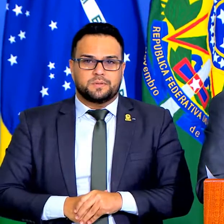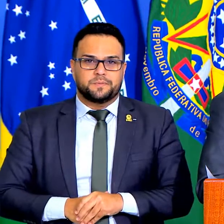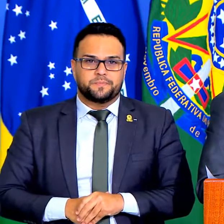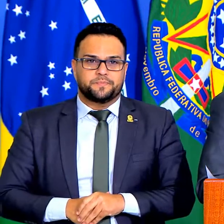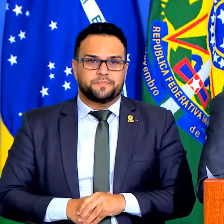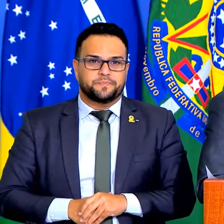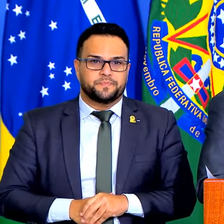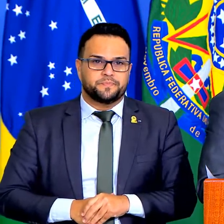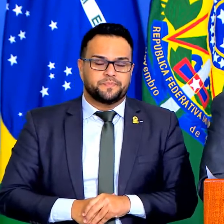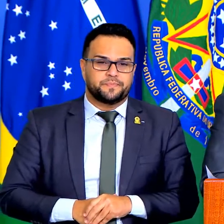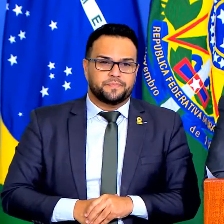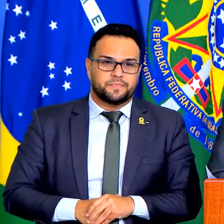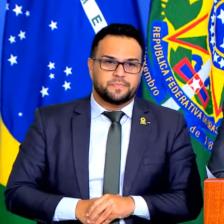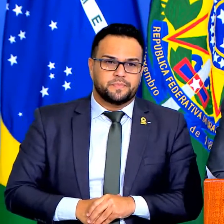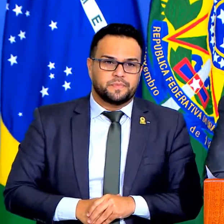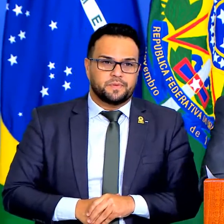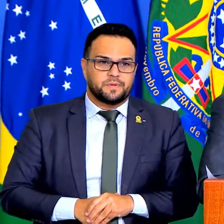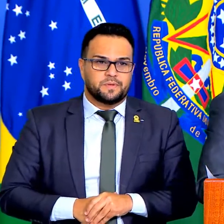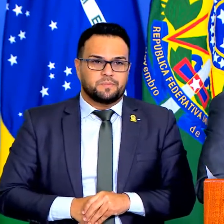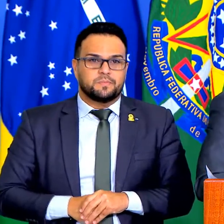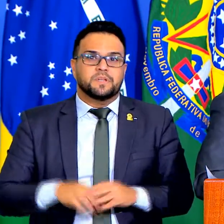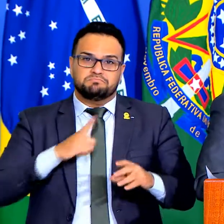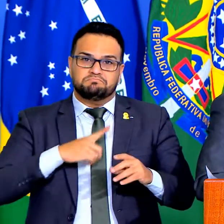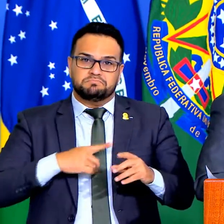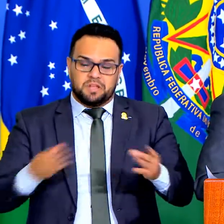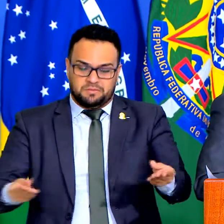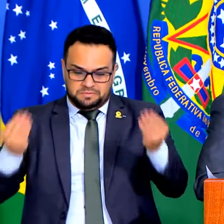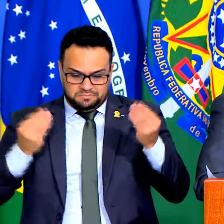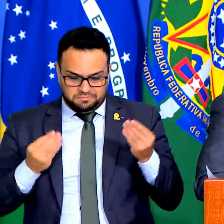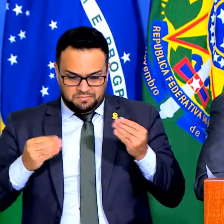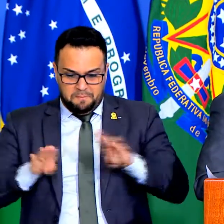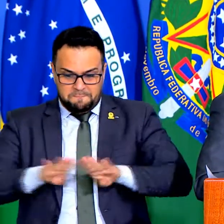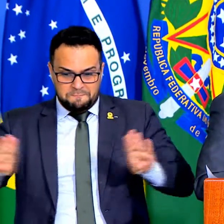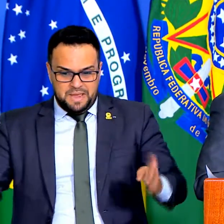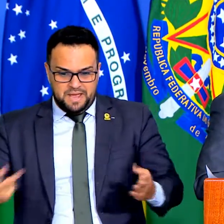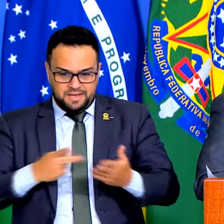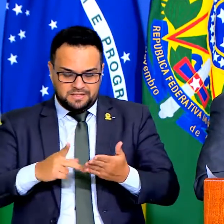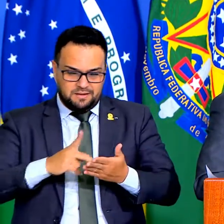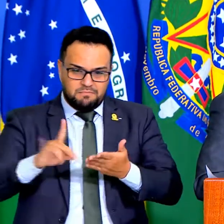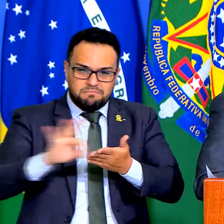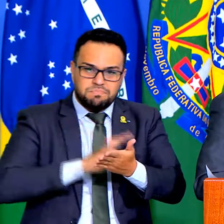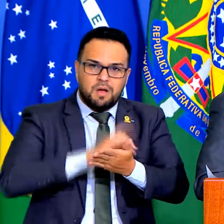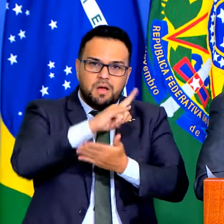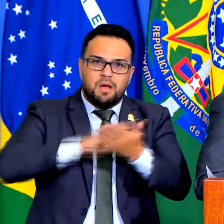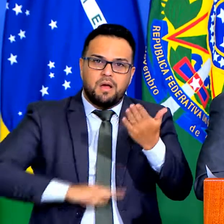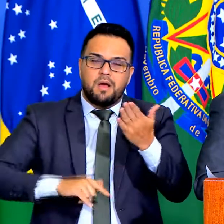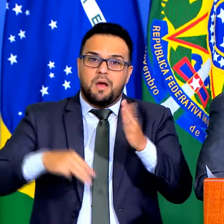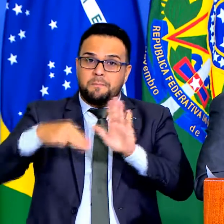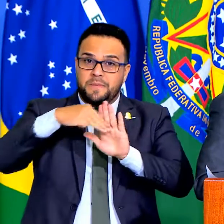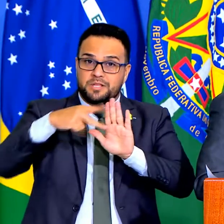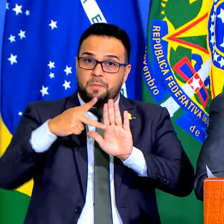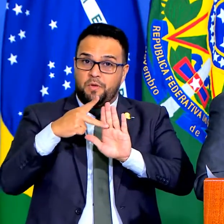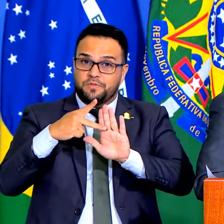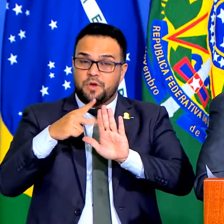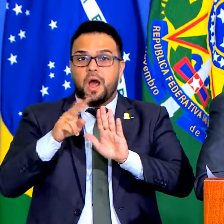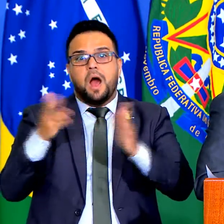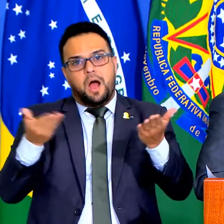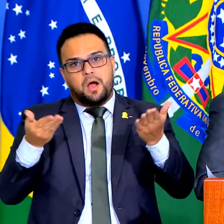botou aqui na minha mesa para assinarmos aqui medida provisória que agora vai para o nosso parlamento,